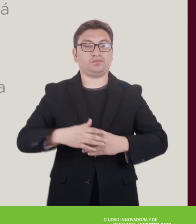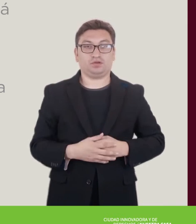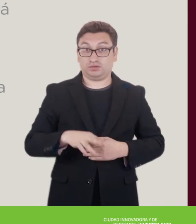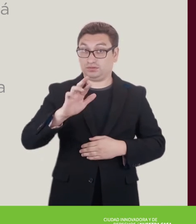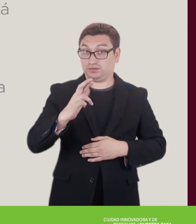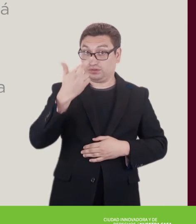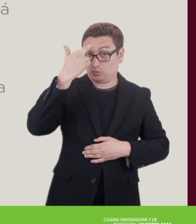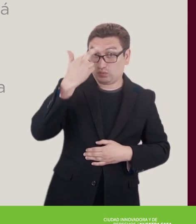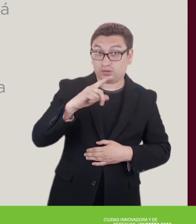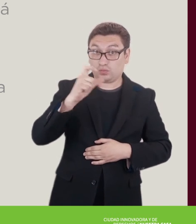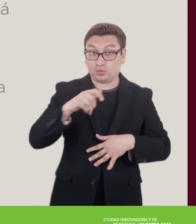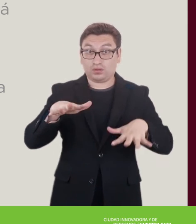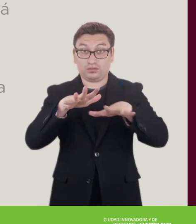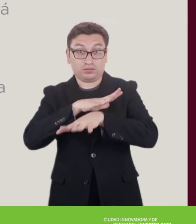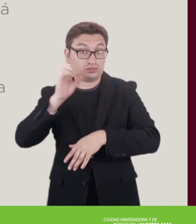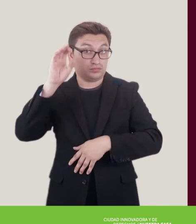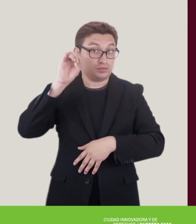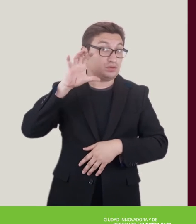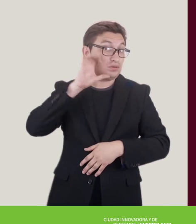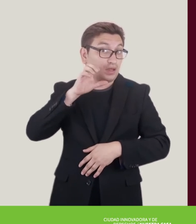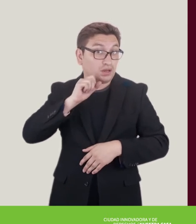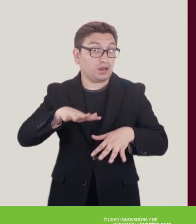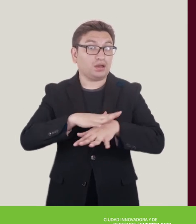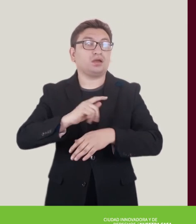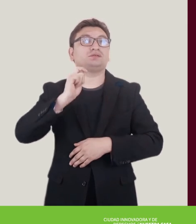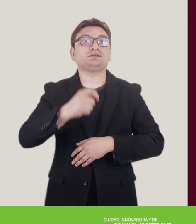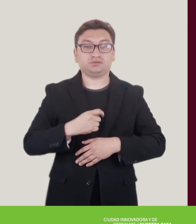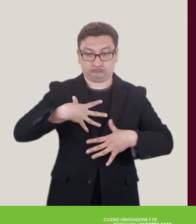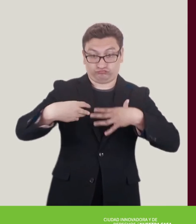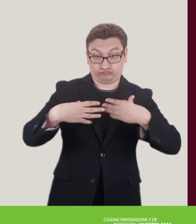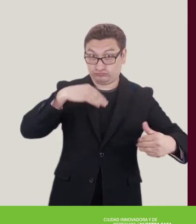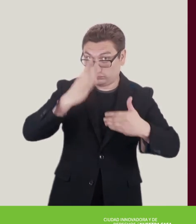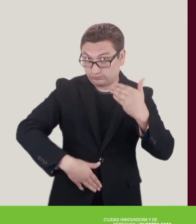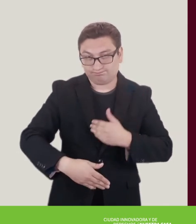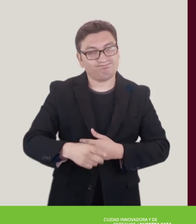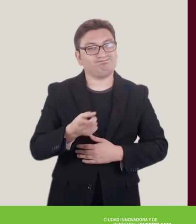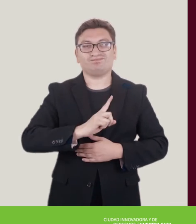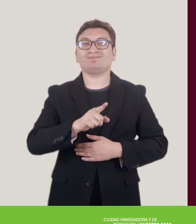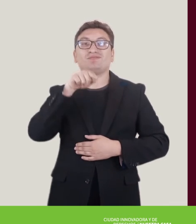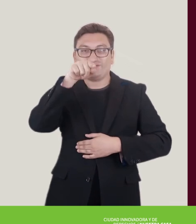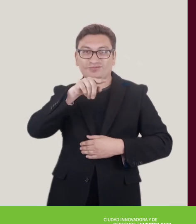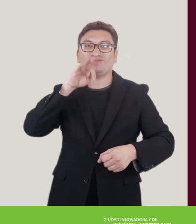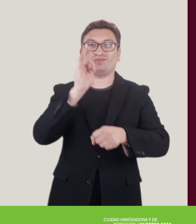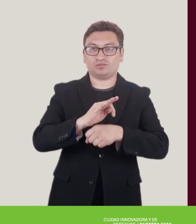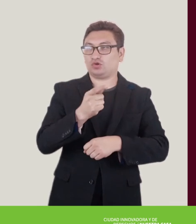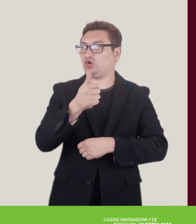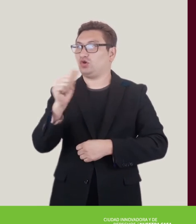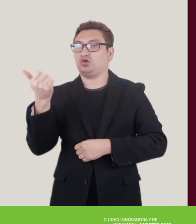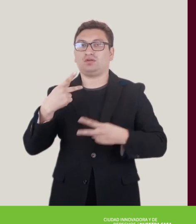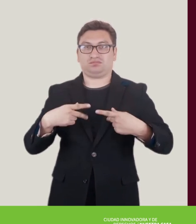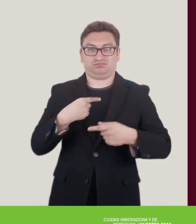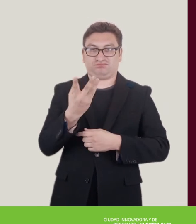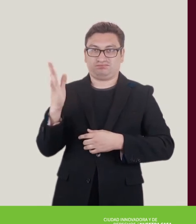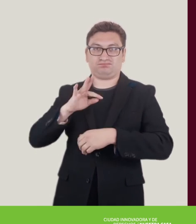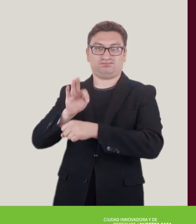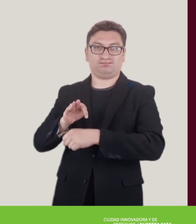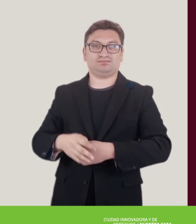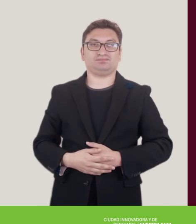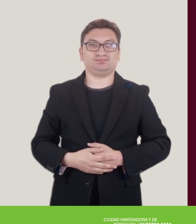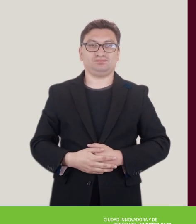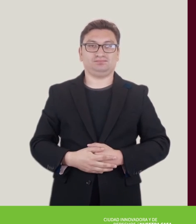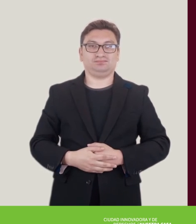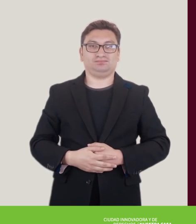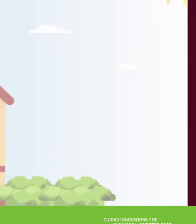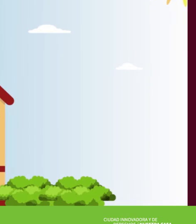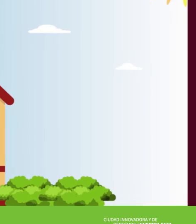plásticos, acrílicos, entre otros. Recuerda que cambiar hacia el color naranja no significa que la pandemia haya terminado. Protégete